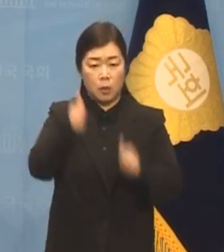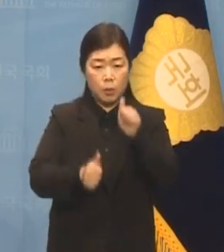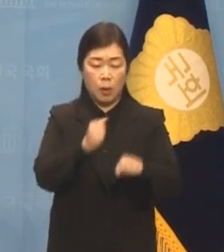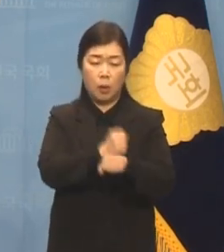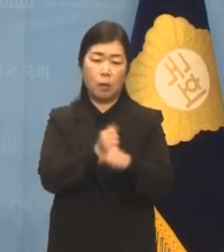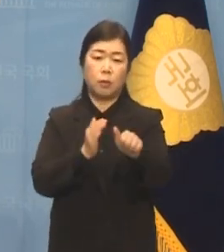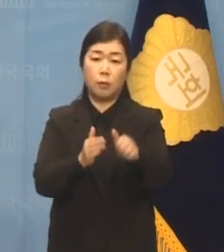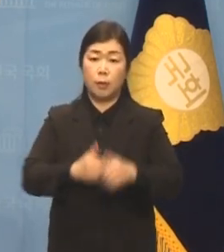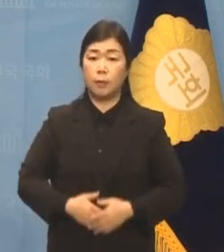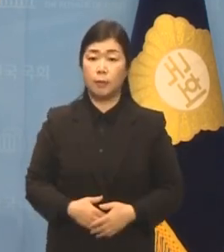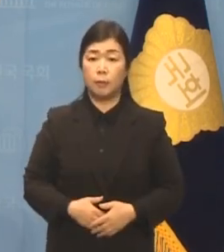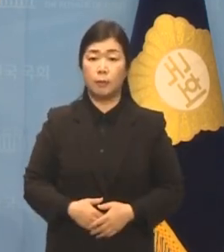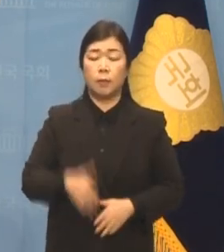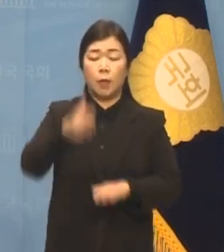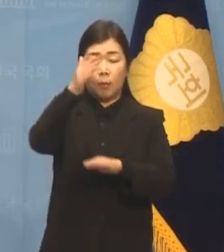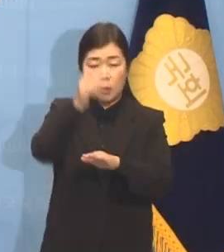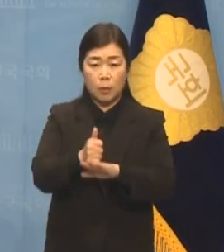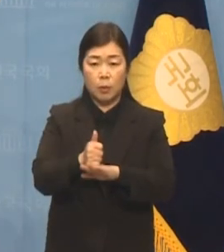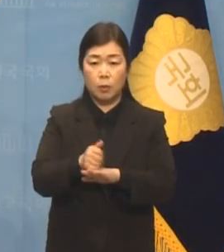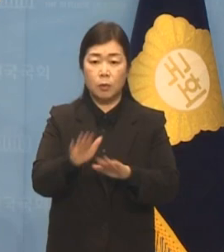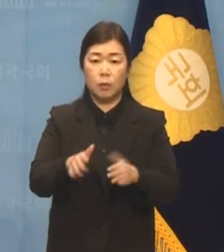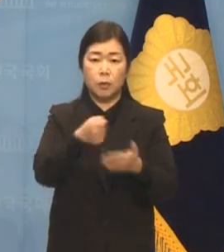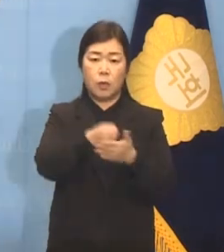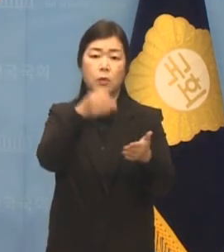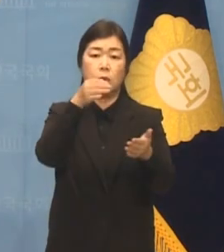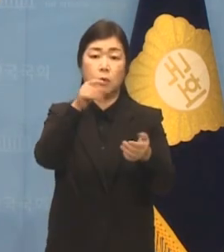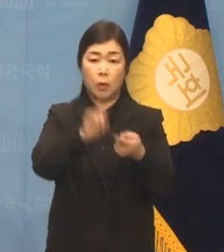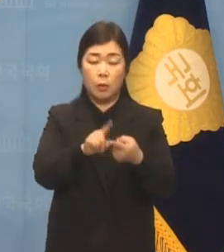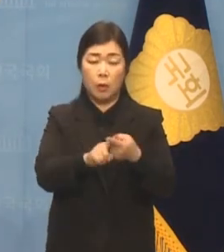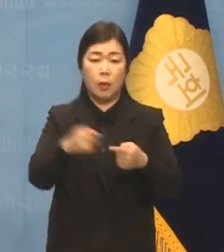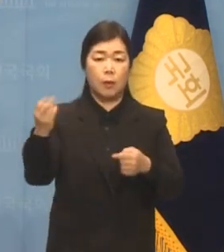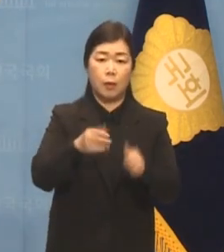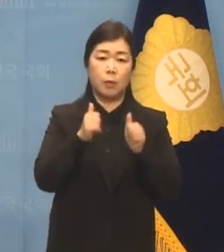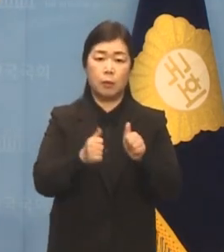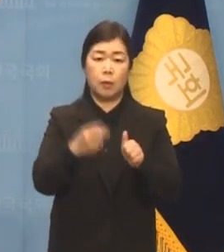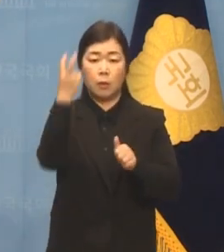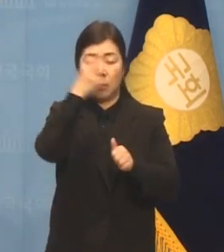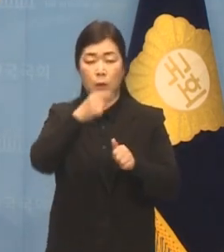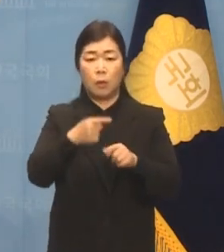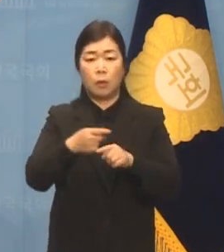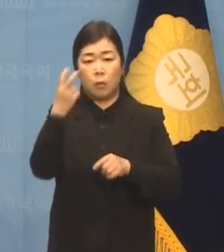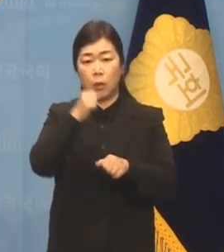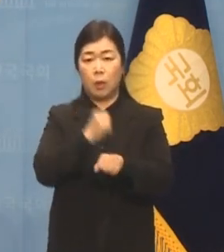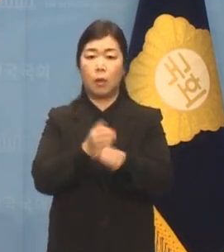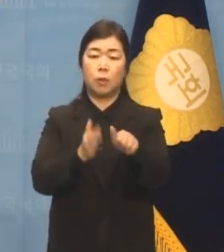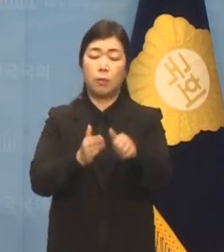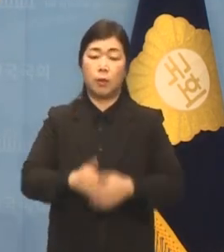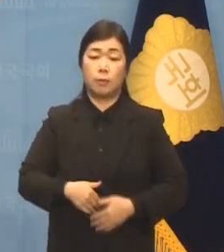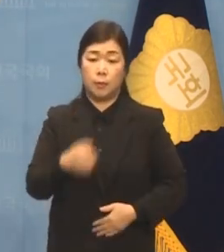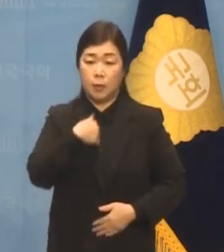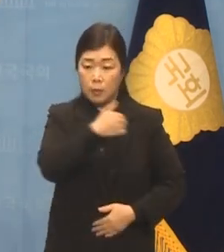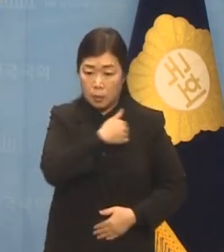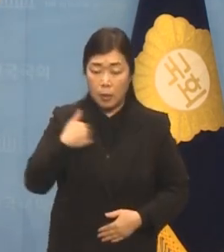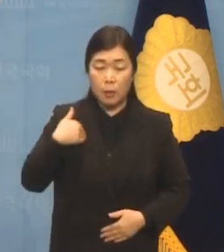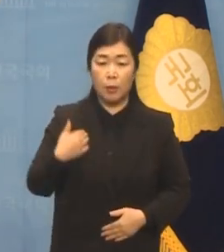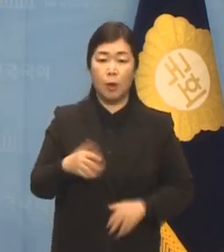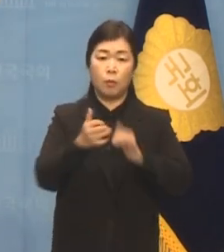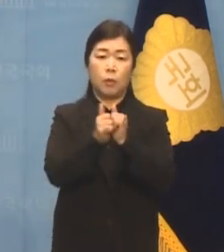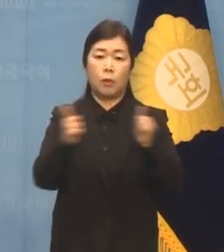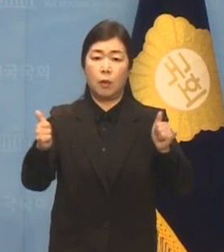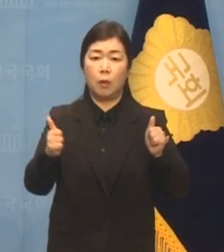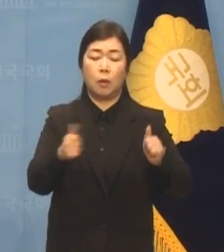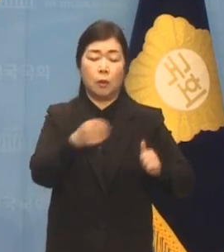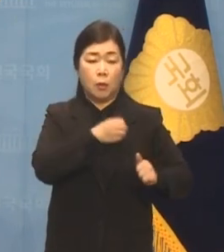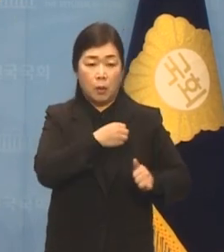심사와 전략공관위 결정에 대해 재심을 요청합니다. 제가 당당하게 국민과